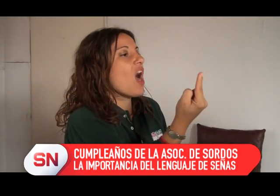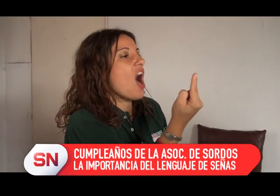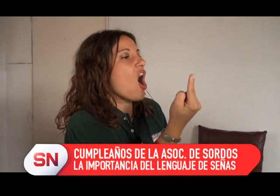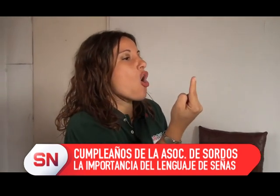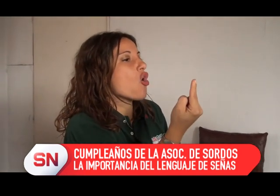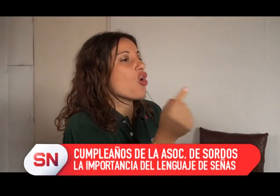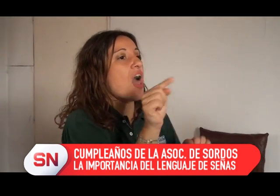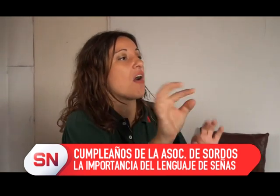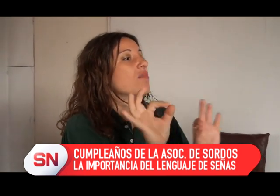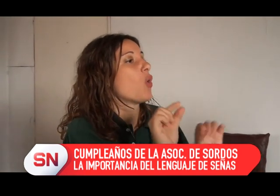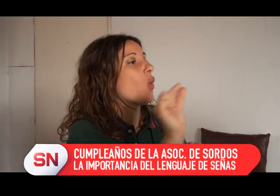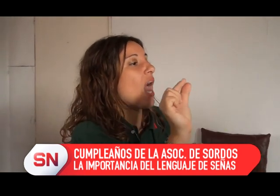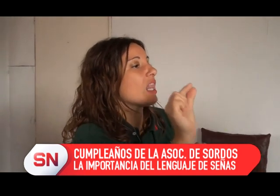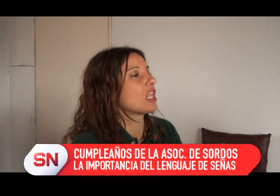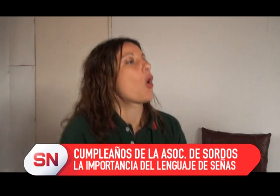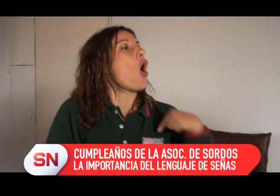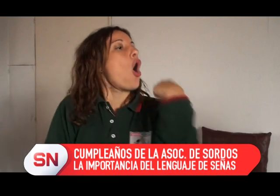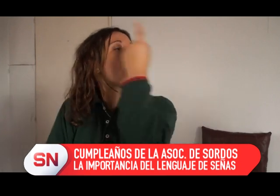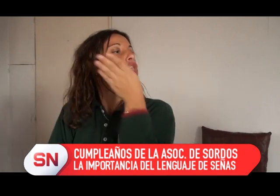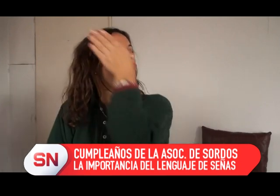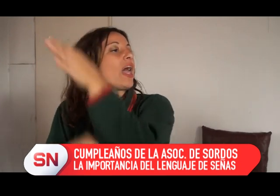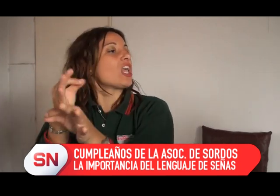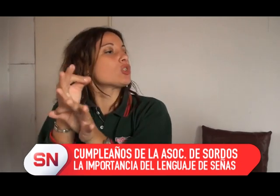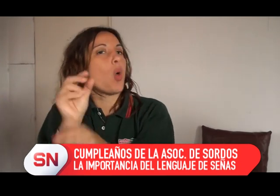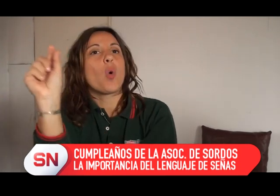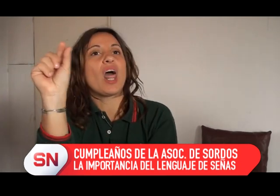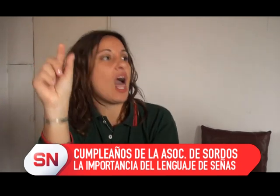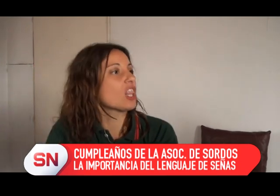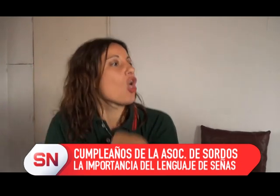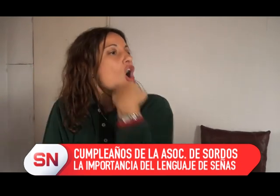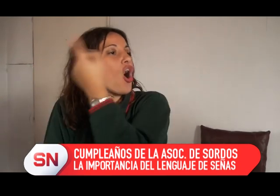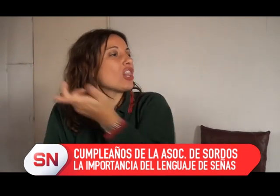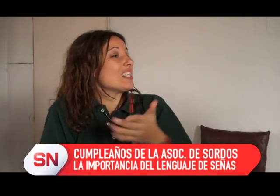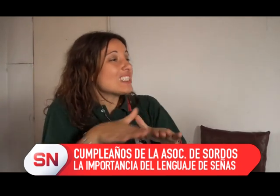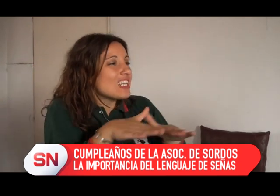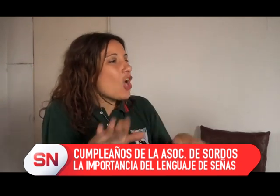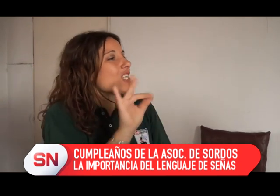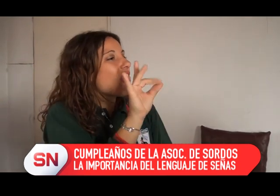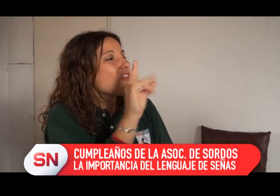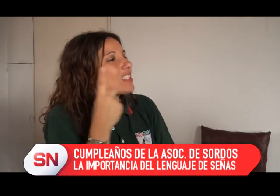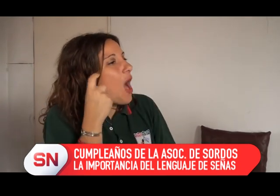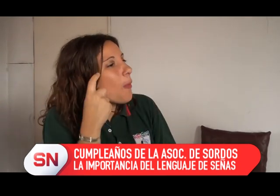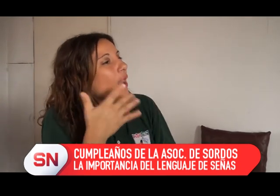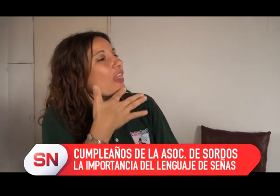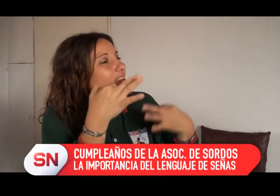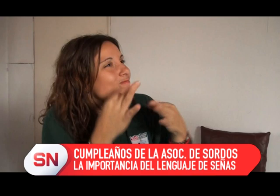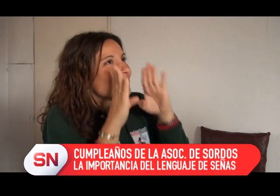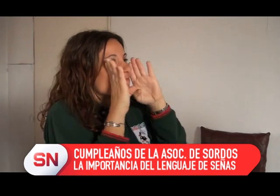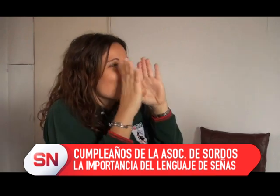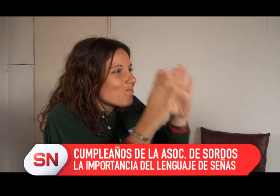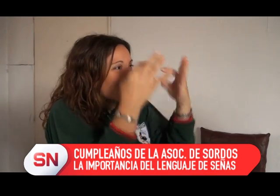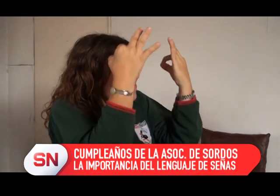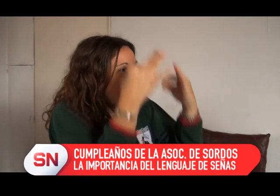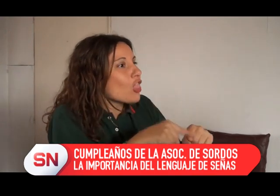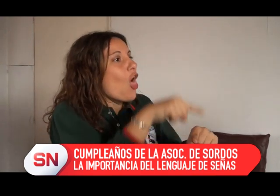le pague una intérprete, depende de las materias que tenga, bueno, cuando sea más grande, que tenga la materia, que esté todas las